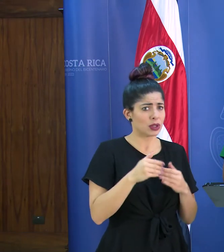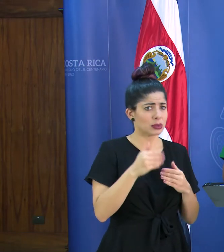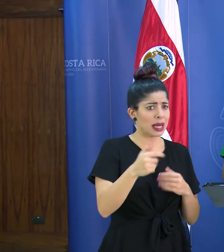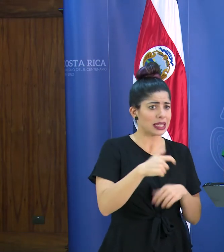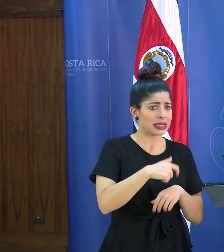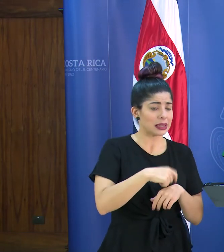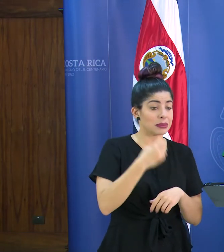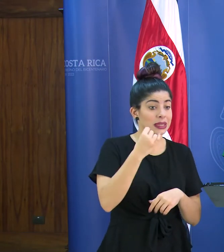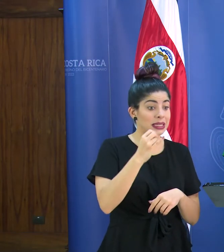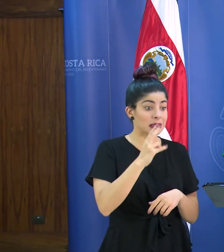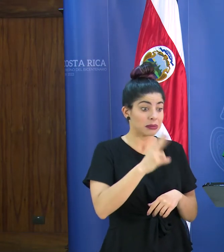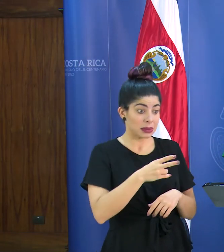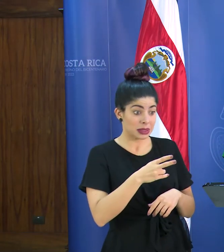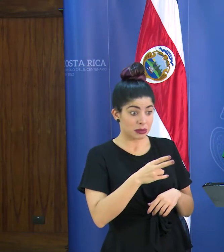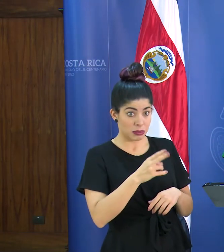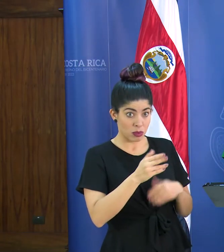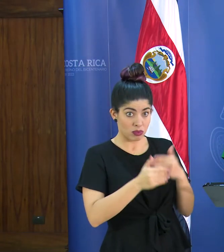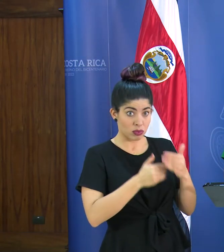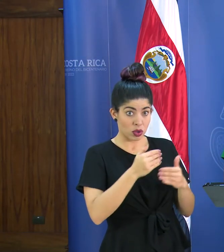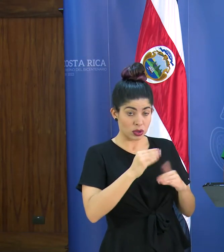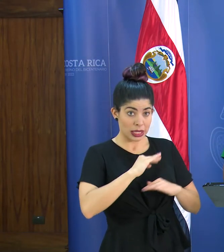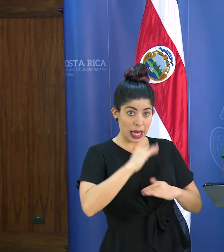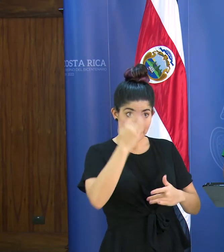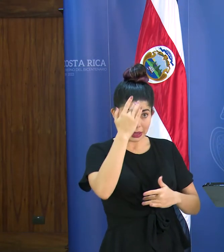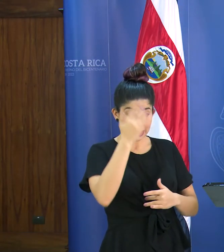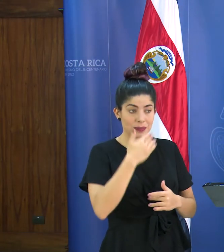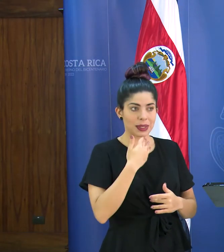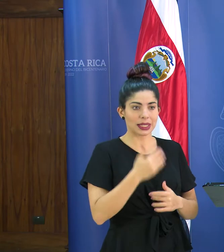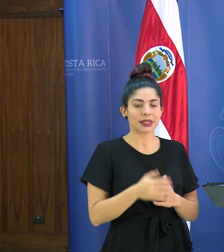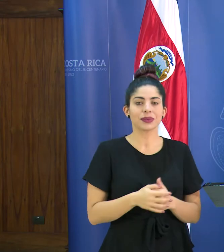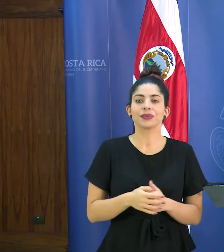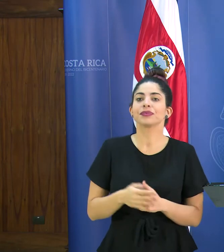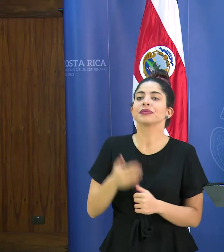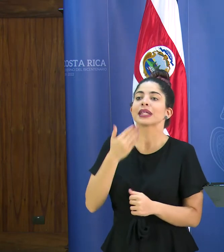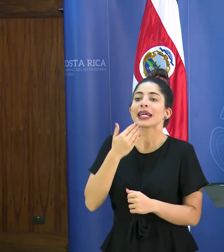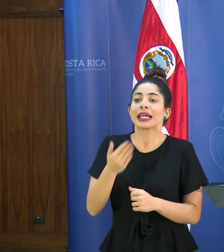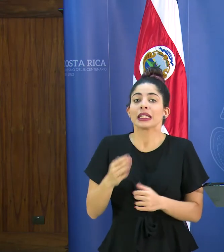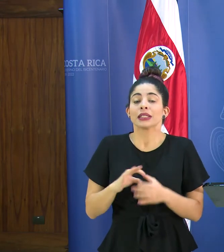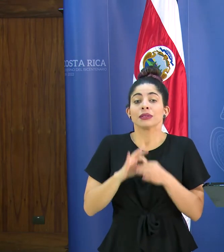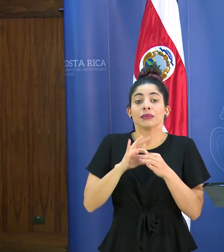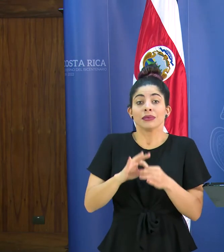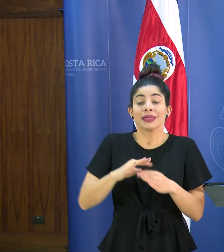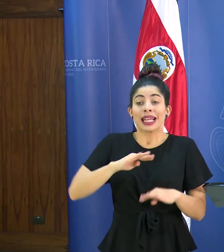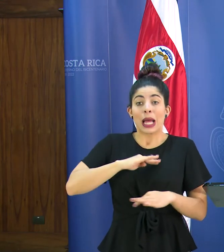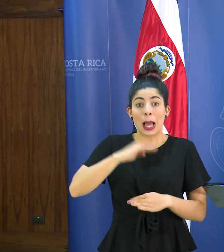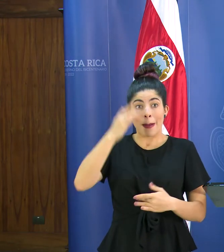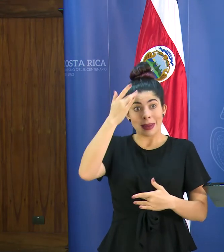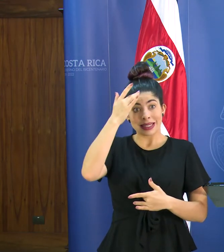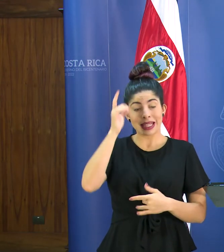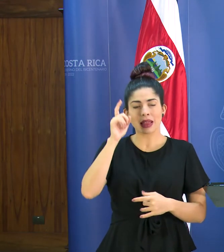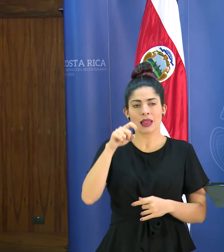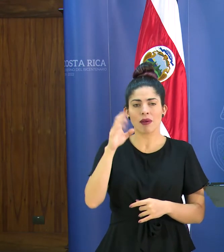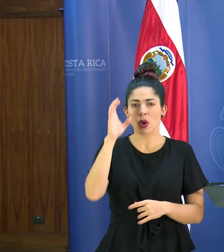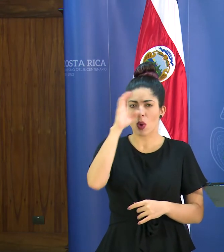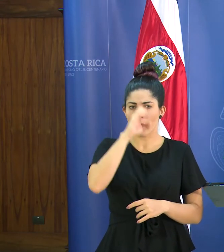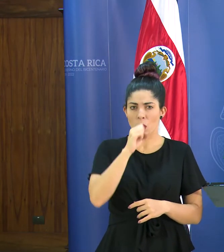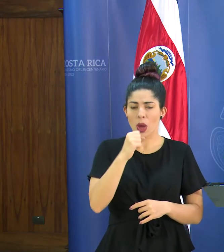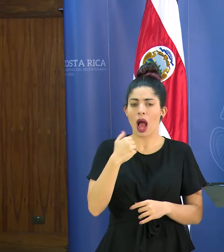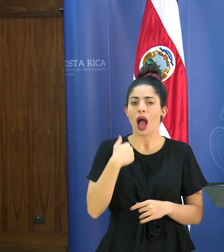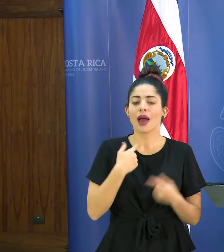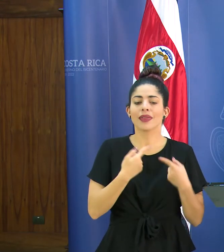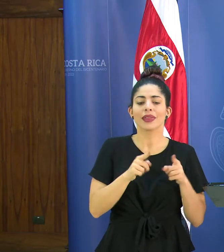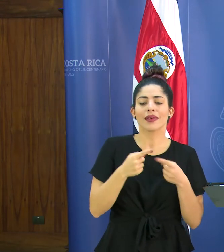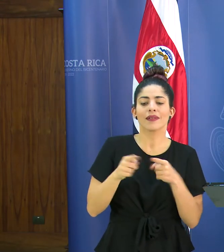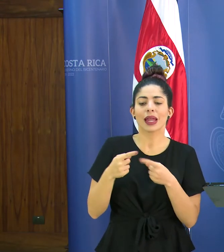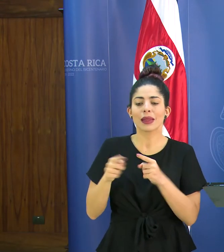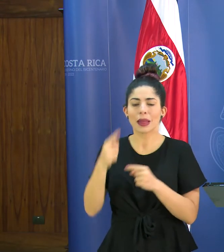si por esa línea es que va justamente esta medida de incapacidad gracias con respecto a las incapacidades hay que considerar que tenemos distintos